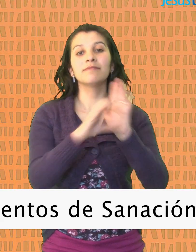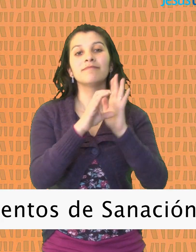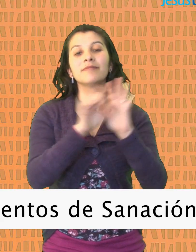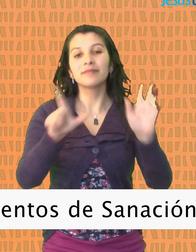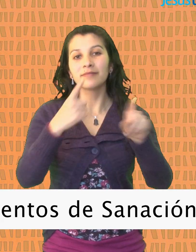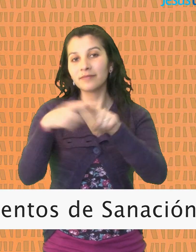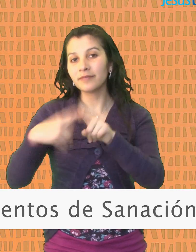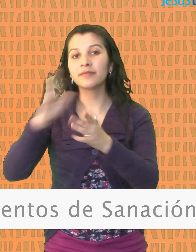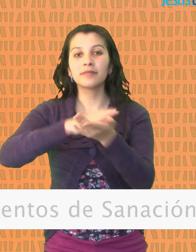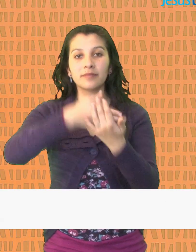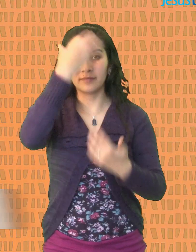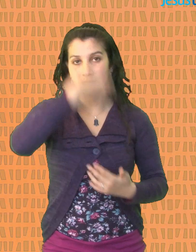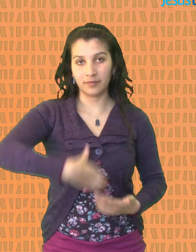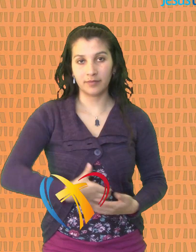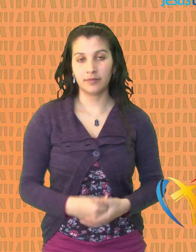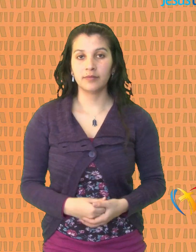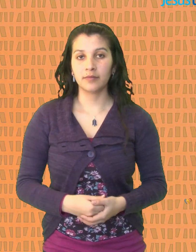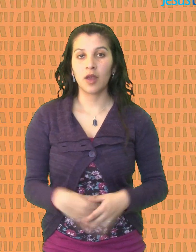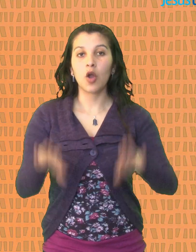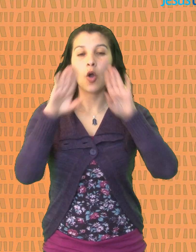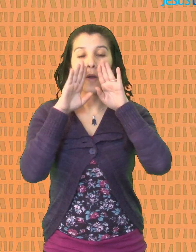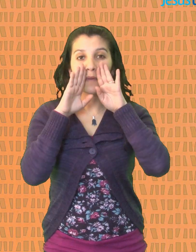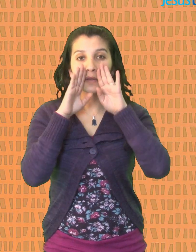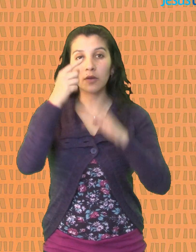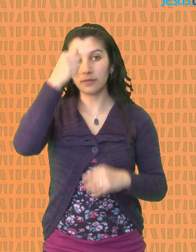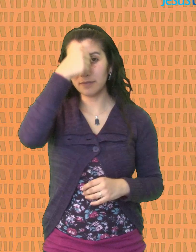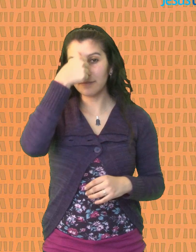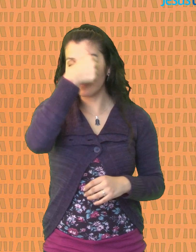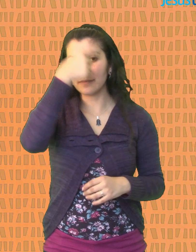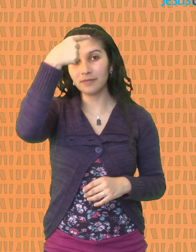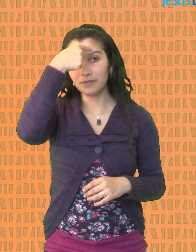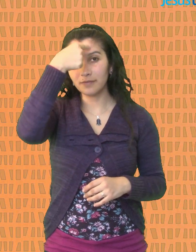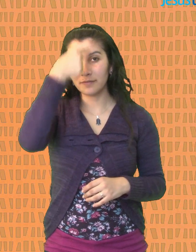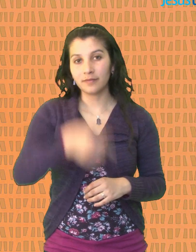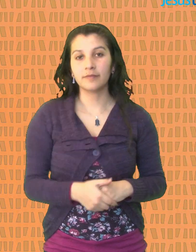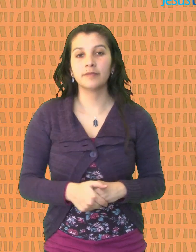Sacramentos de sanación Confesión y unción de los enfermos